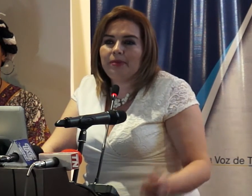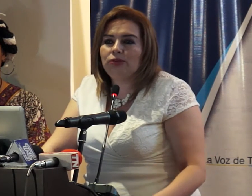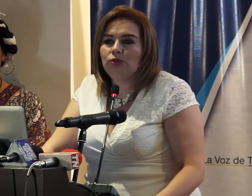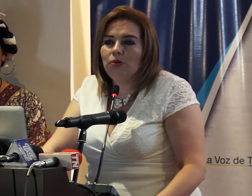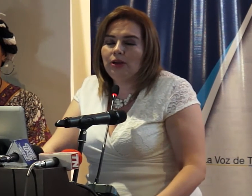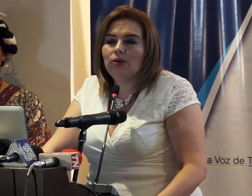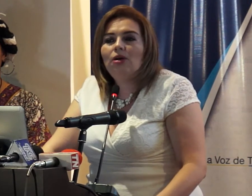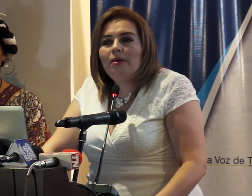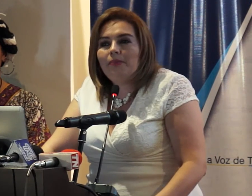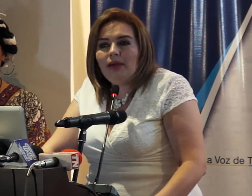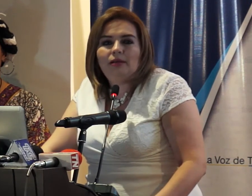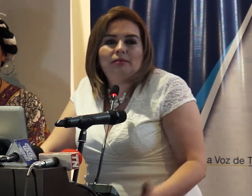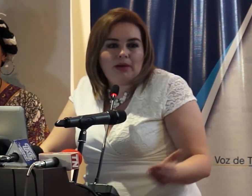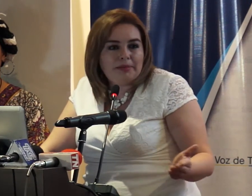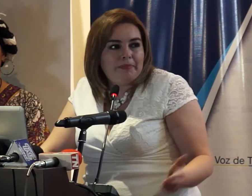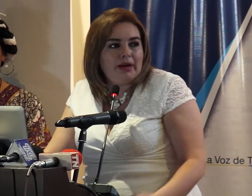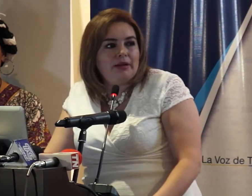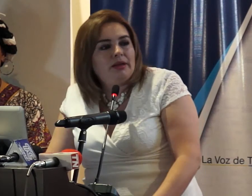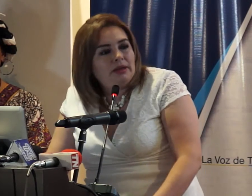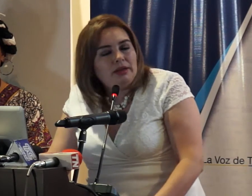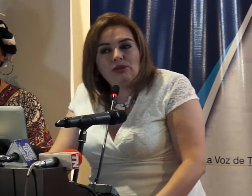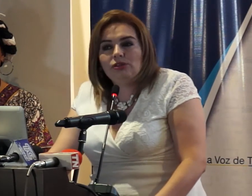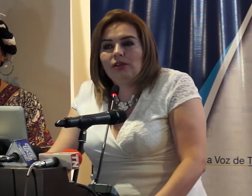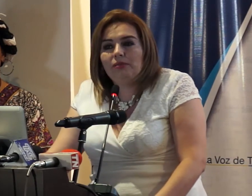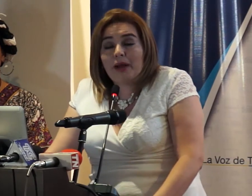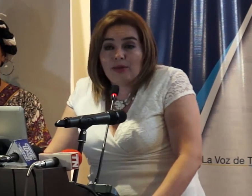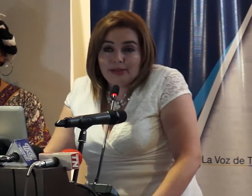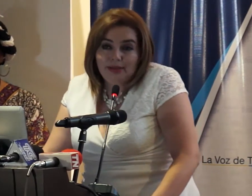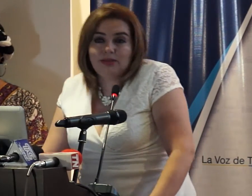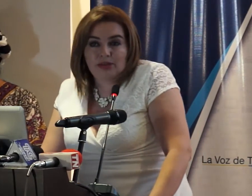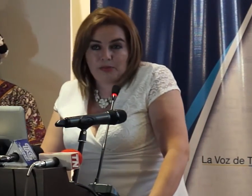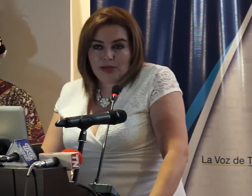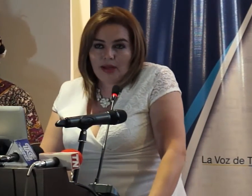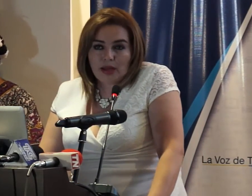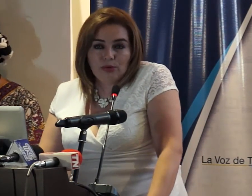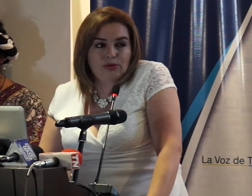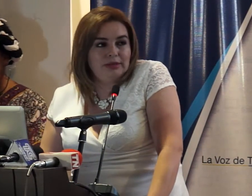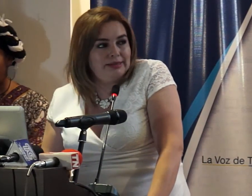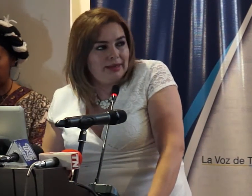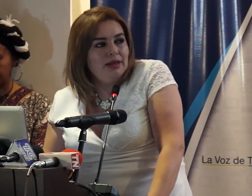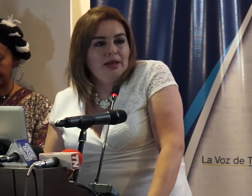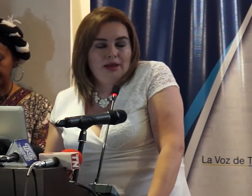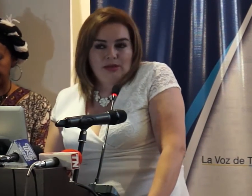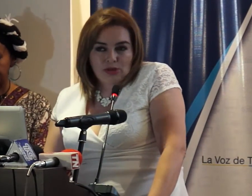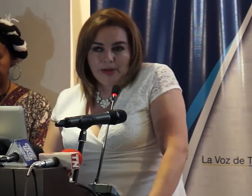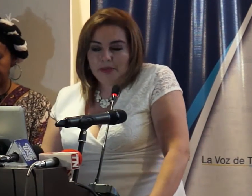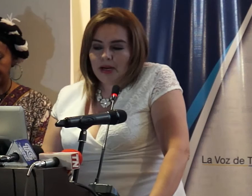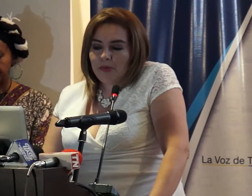A apta para todo público B apta para niños para adolescentes con responsabilidad de adultos y C